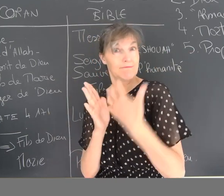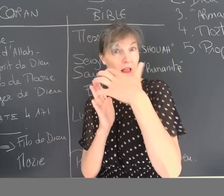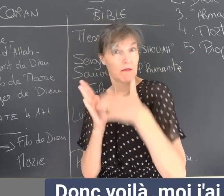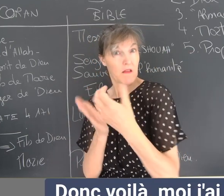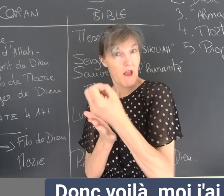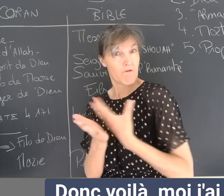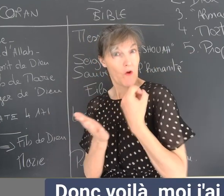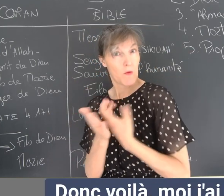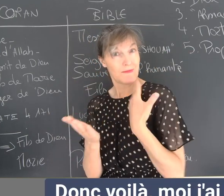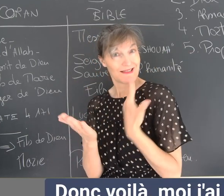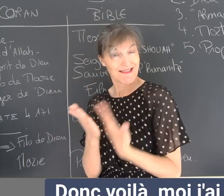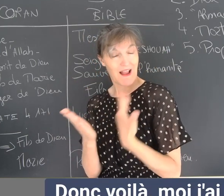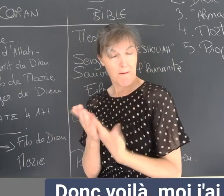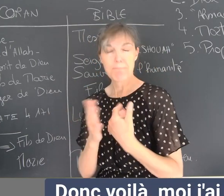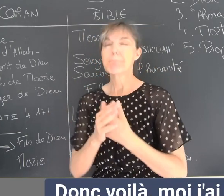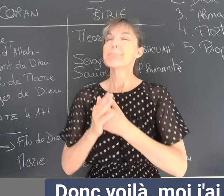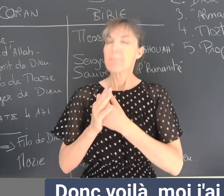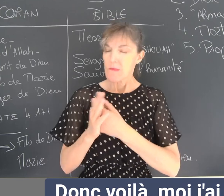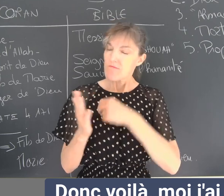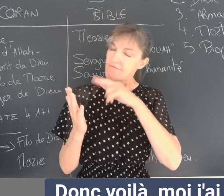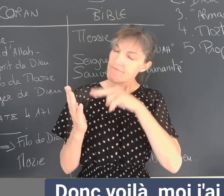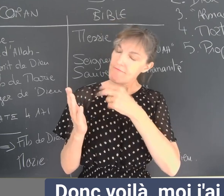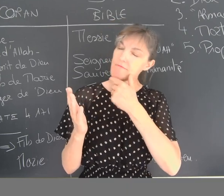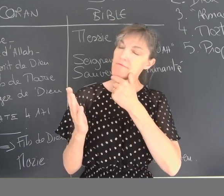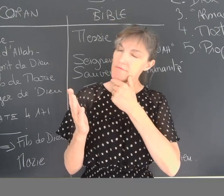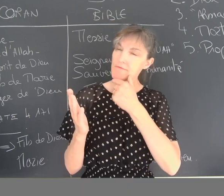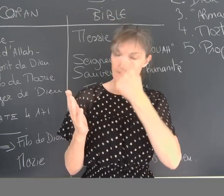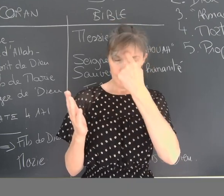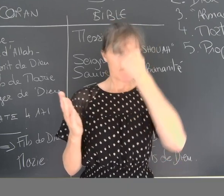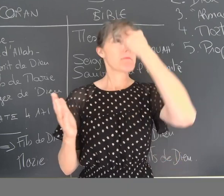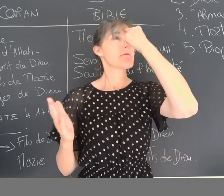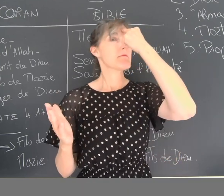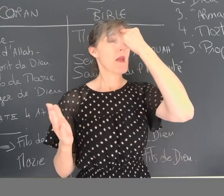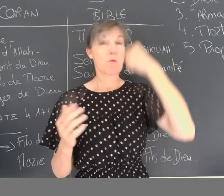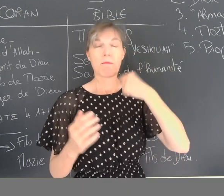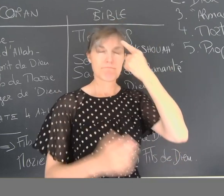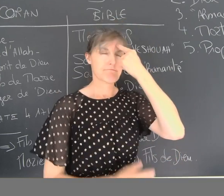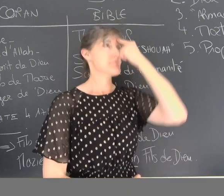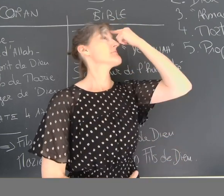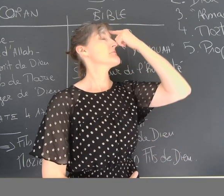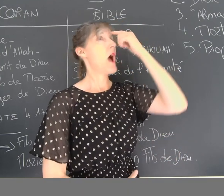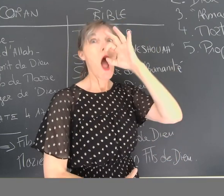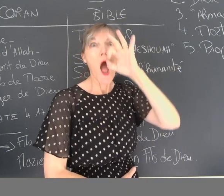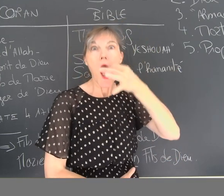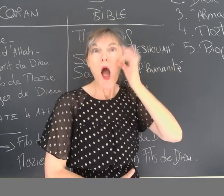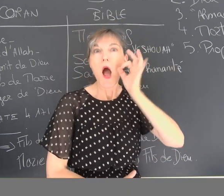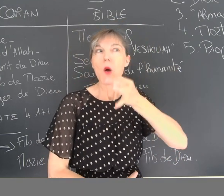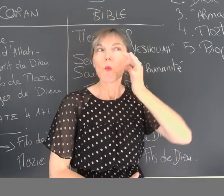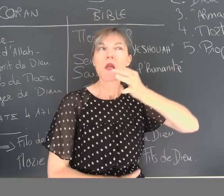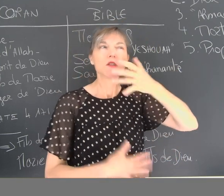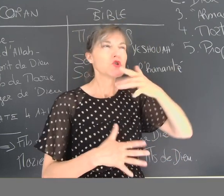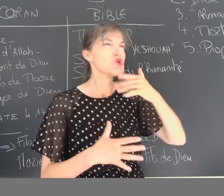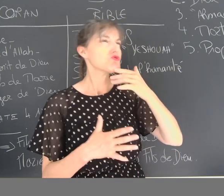Donc, voilà, moi j'ai lu cet article, cette information qui vient du CNEF. Et ça m'a donné à réfléchir. Et je